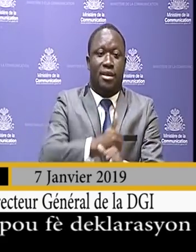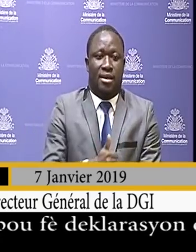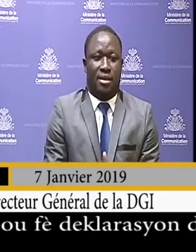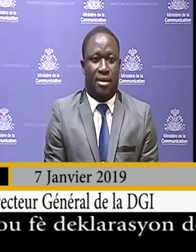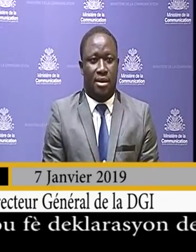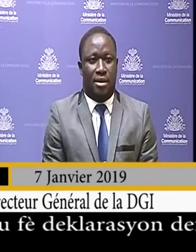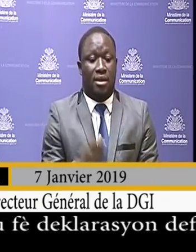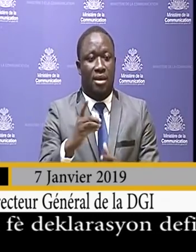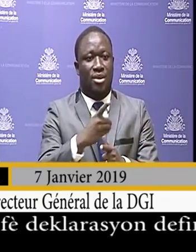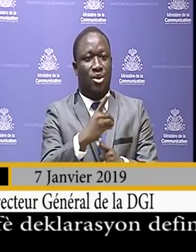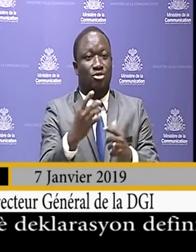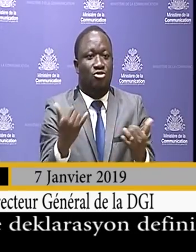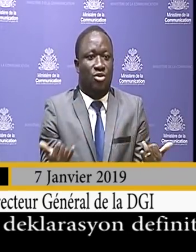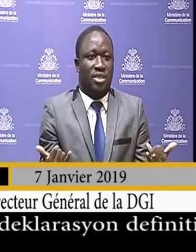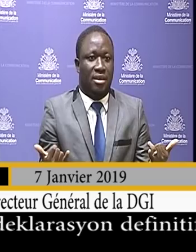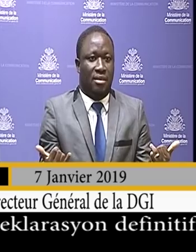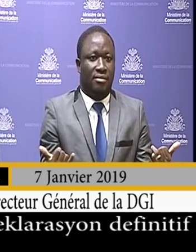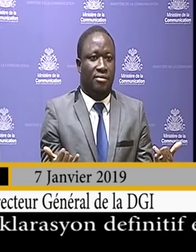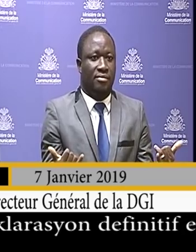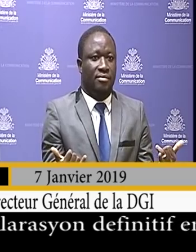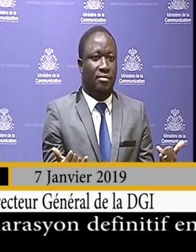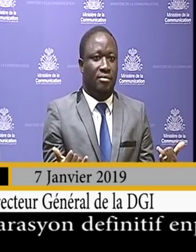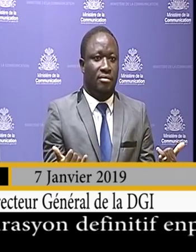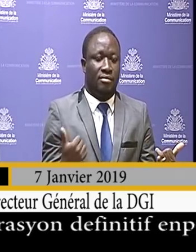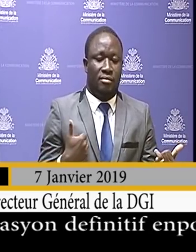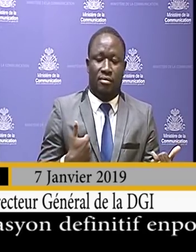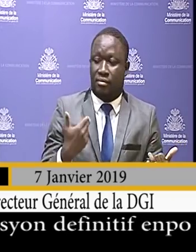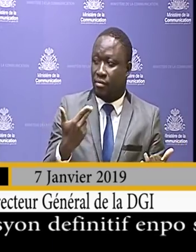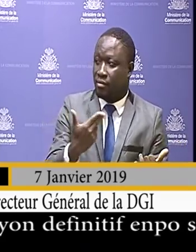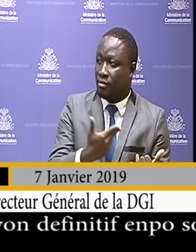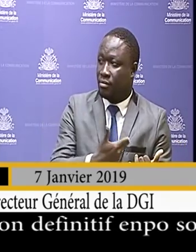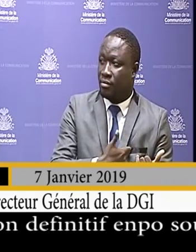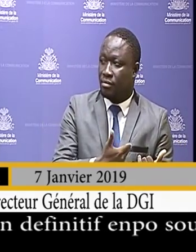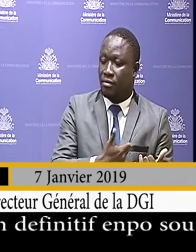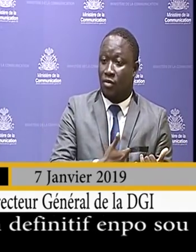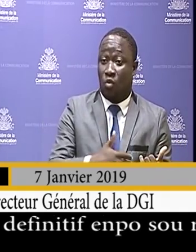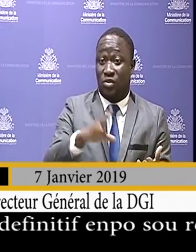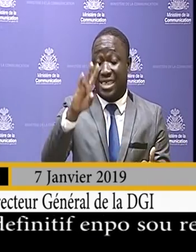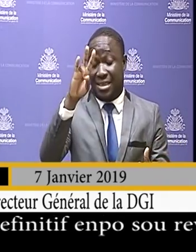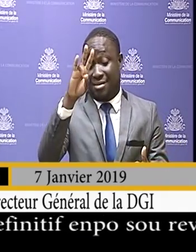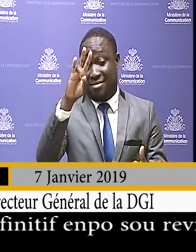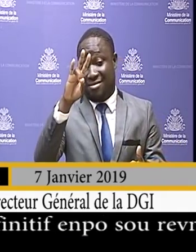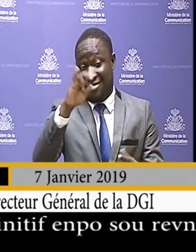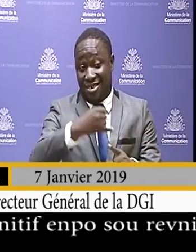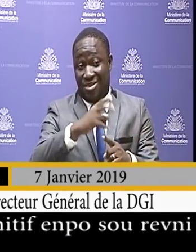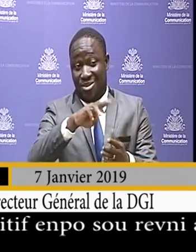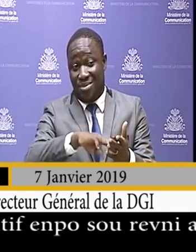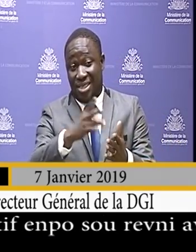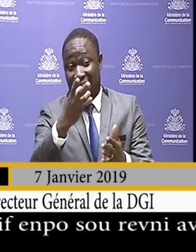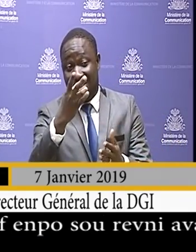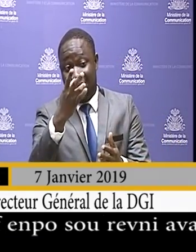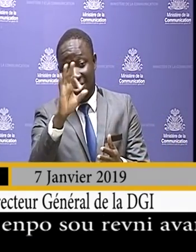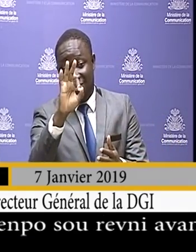Donc, jodi an, nou 7 janvier 2019,